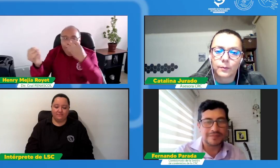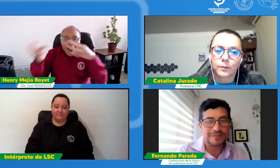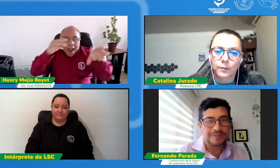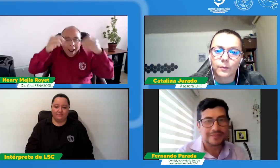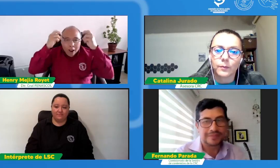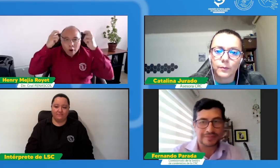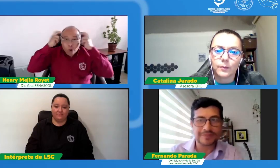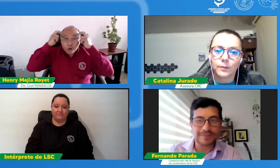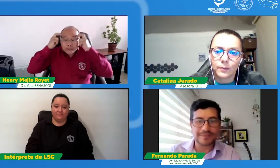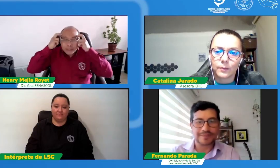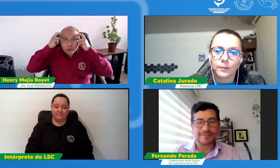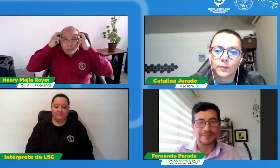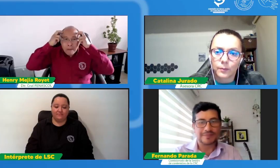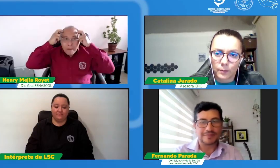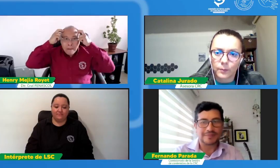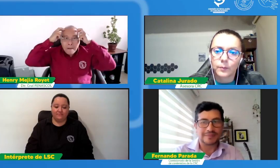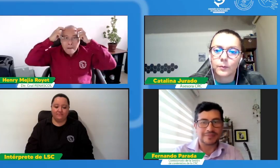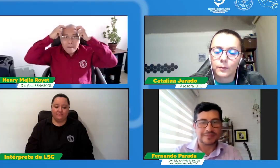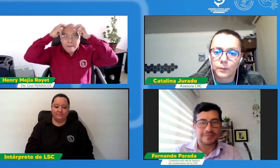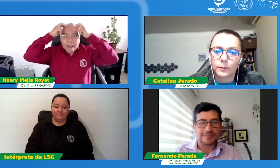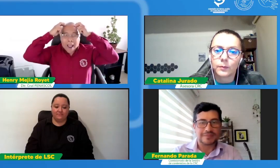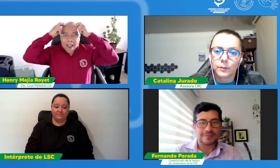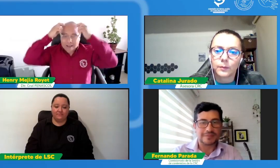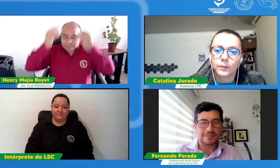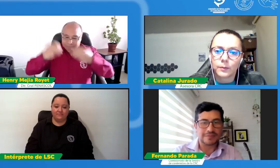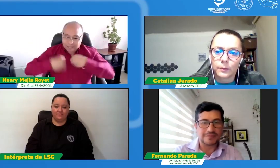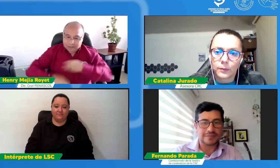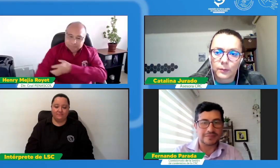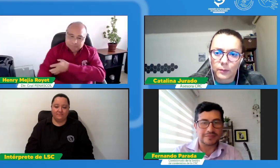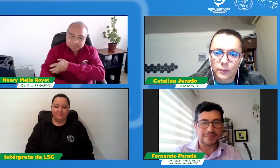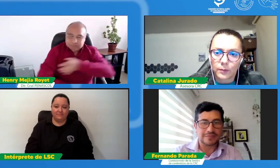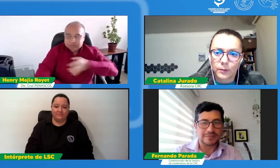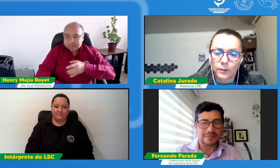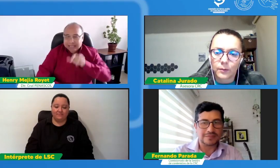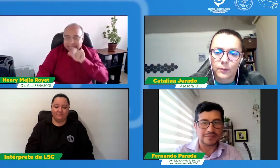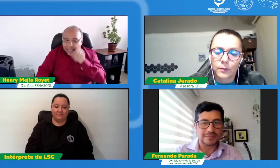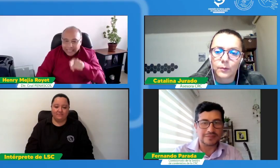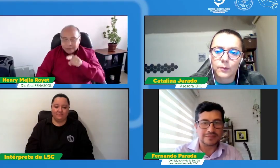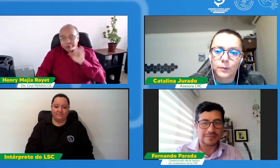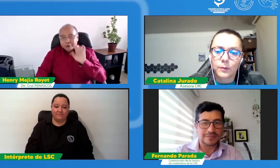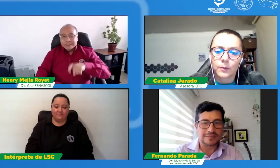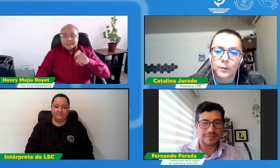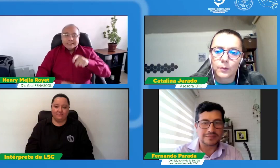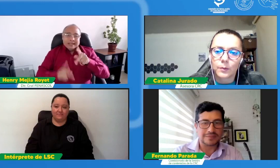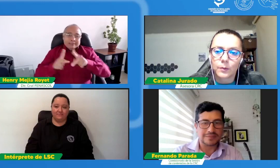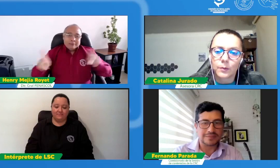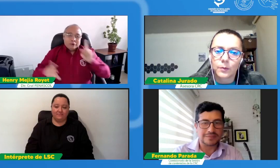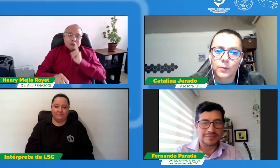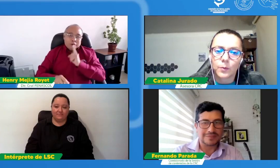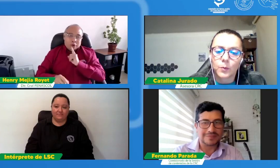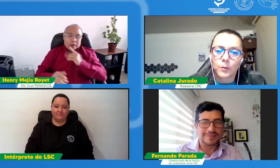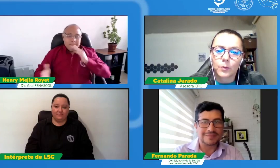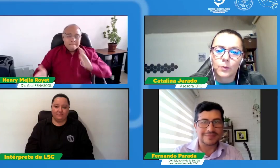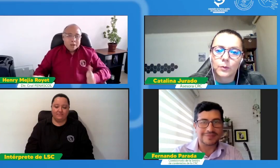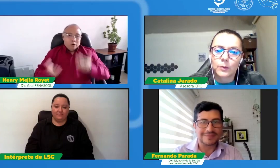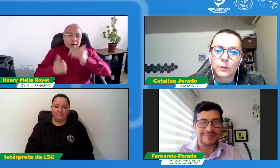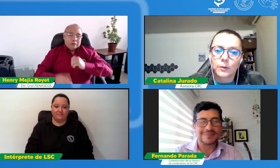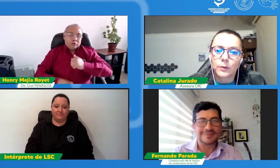con todos esos insumos podemos acrecentar nuestros conocimientos y empoderarnos eso es lo que